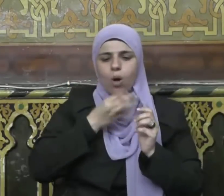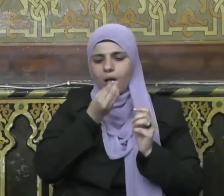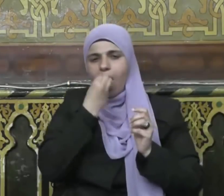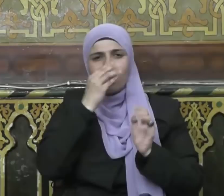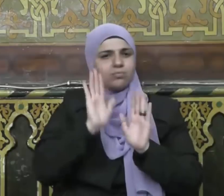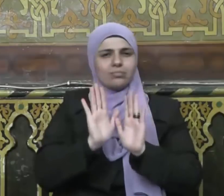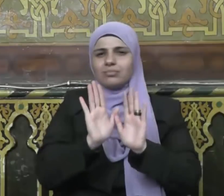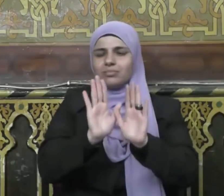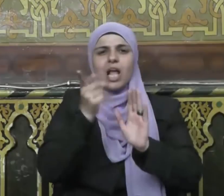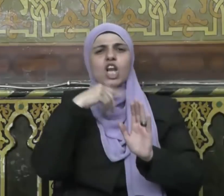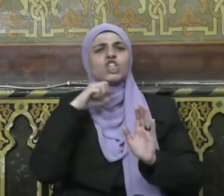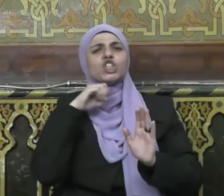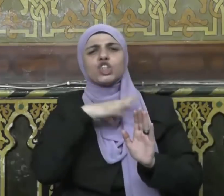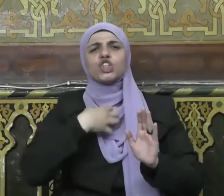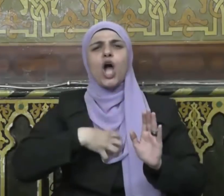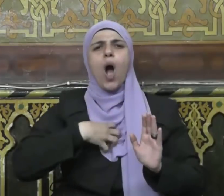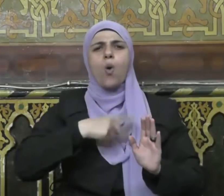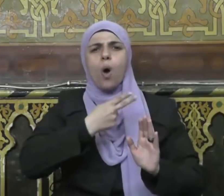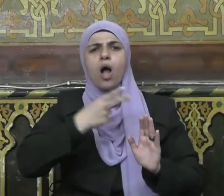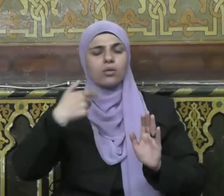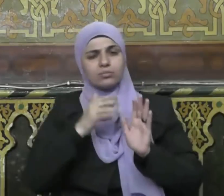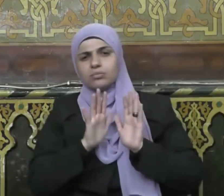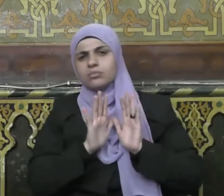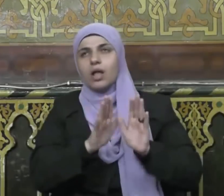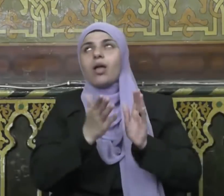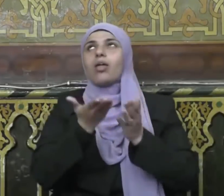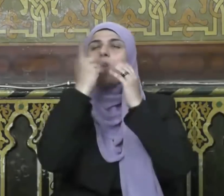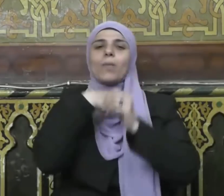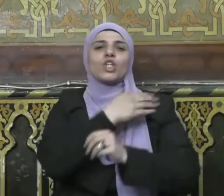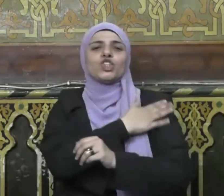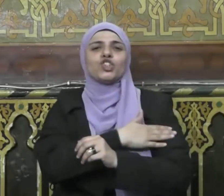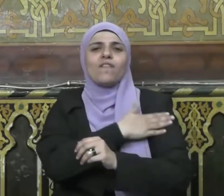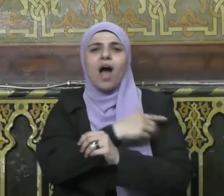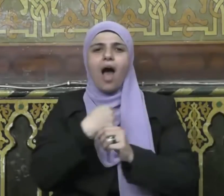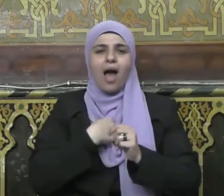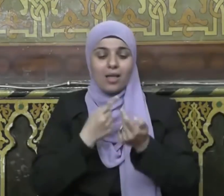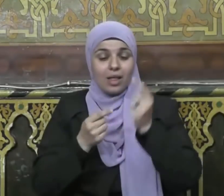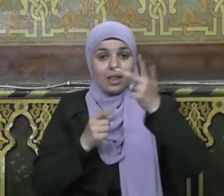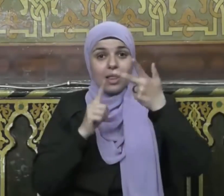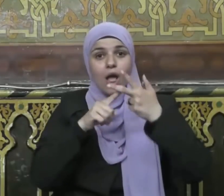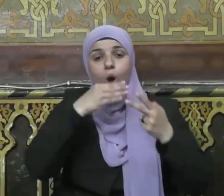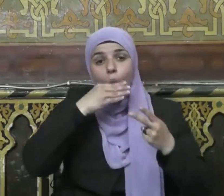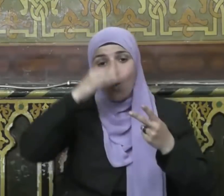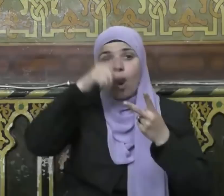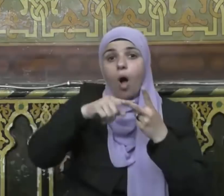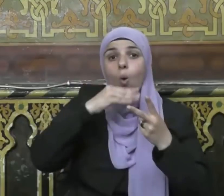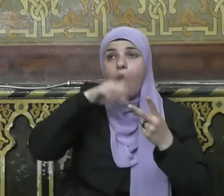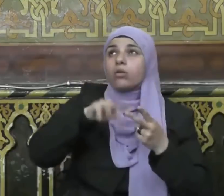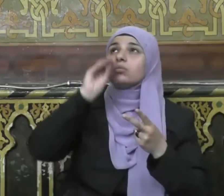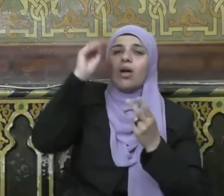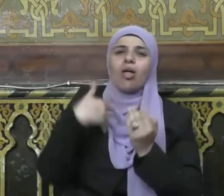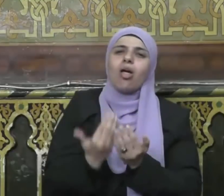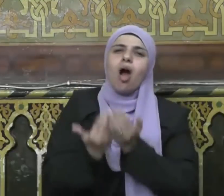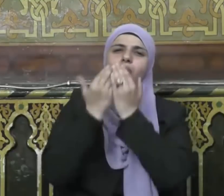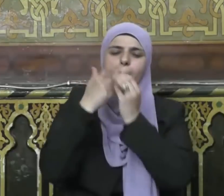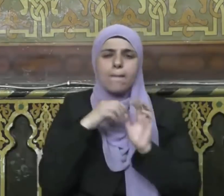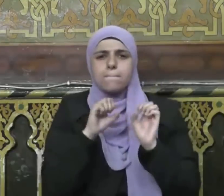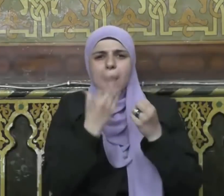والحافظين فروجهم والحافظات والذاكرين الله كثيراً